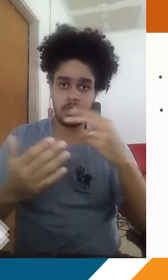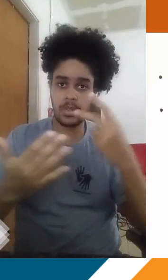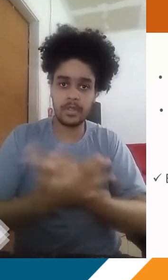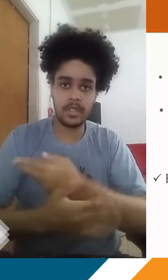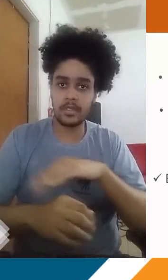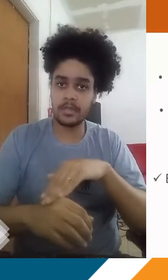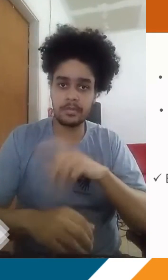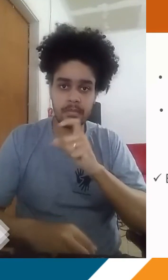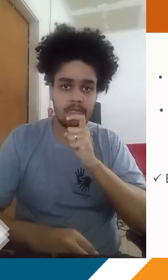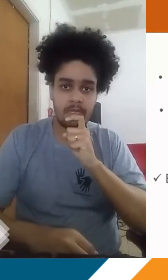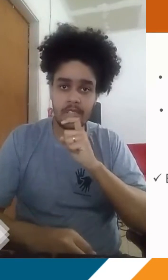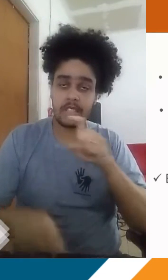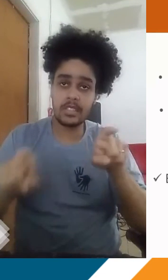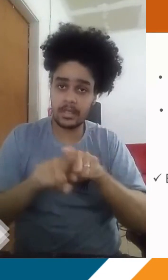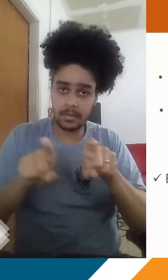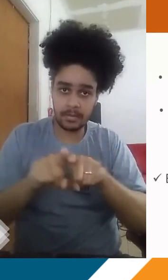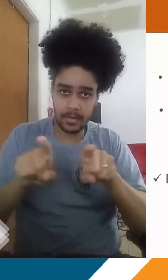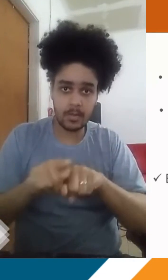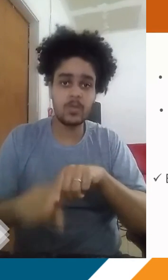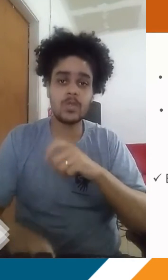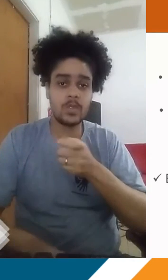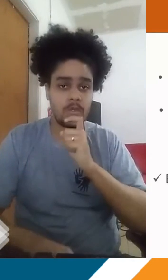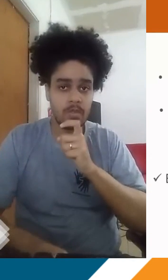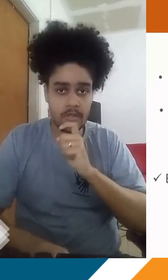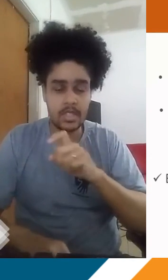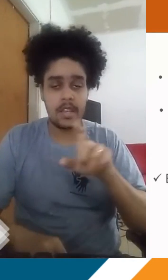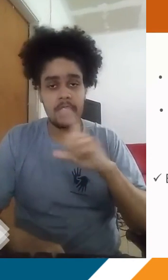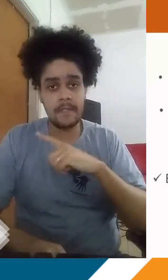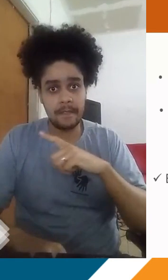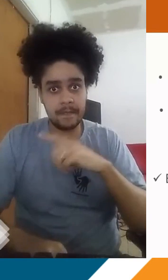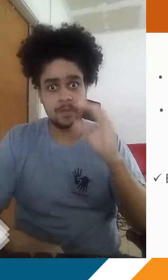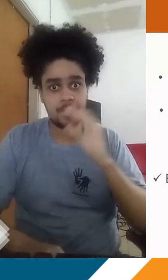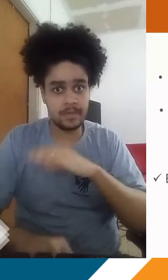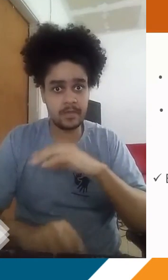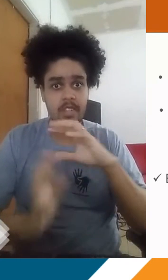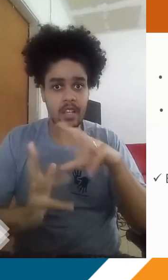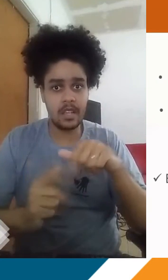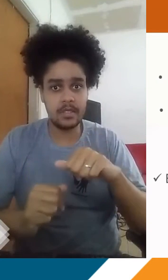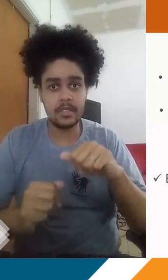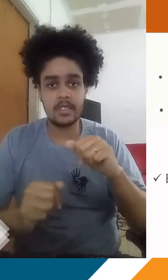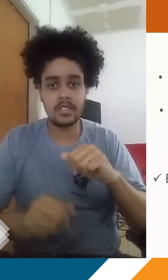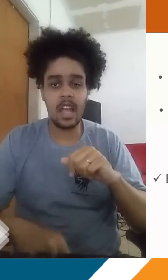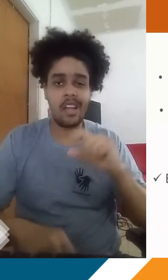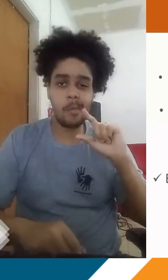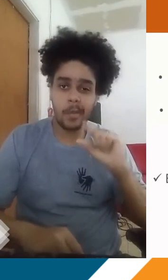mais no inverno. Além disso, no inverno, gente tem o aquecimento da Terra um pouquinho menor em